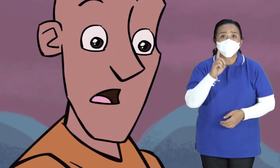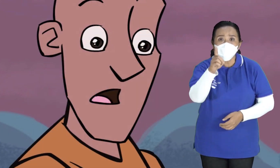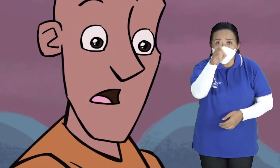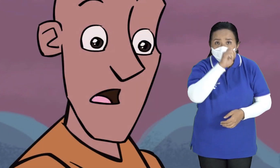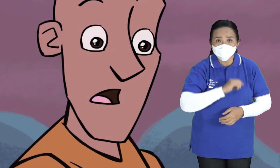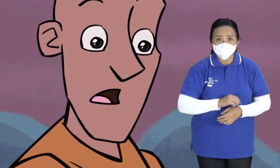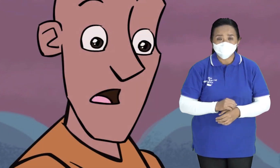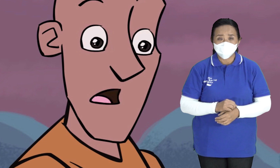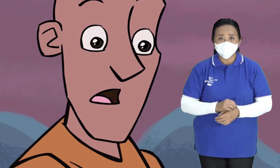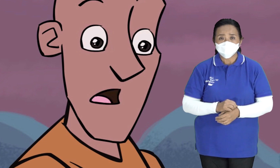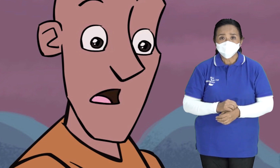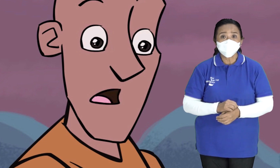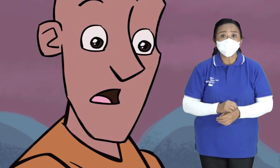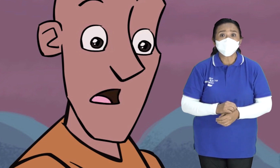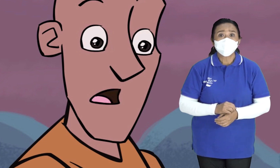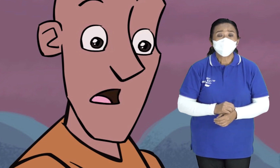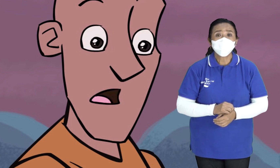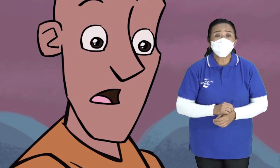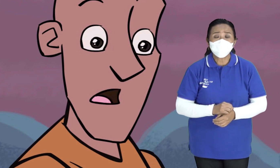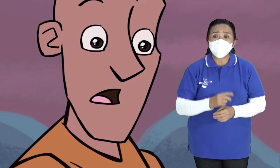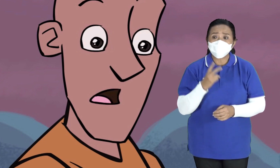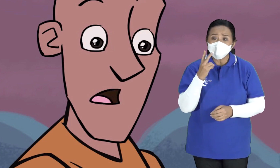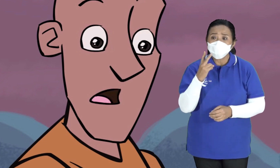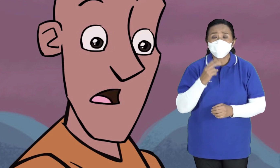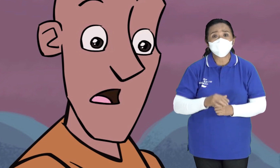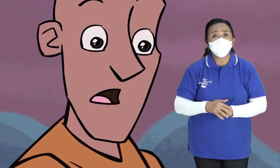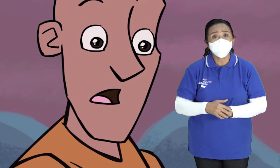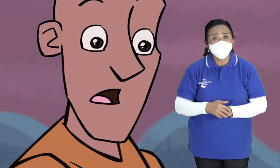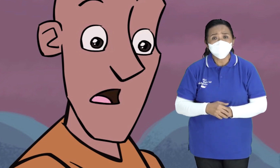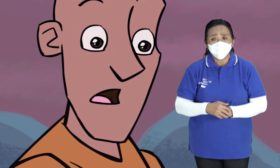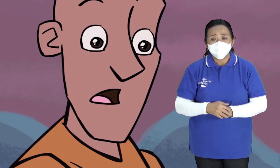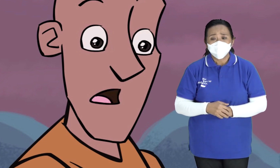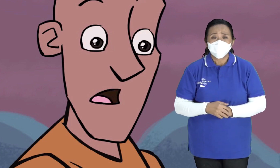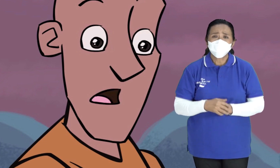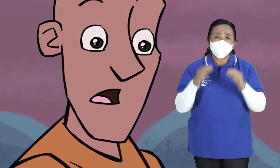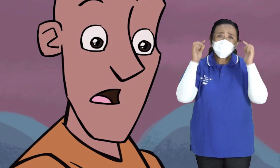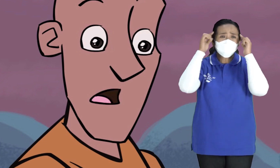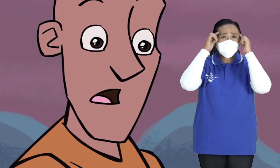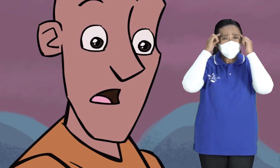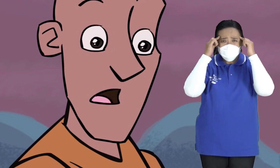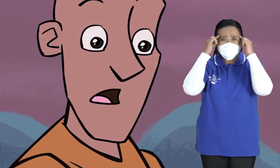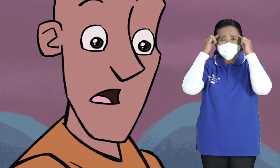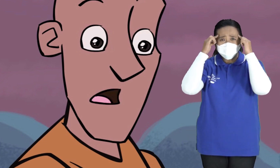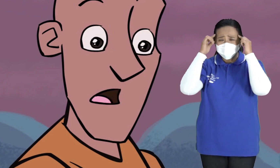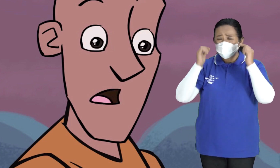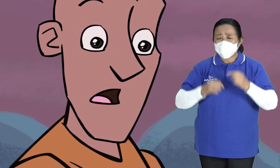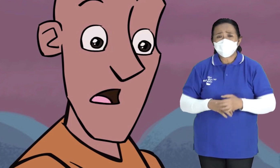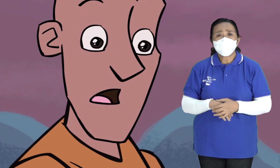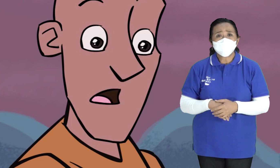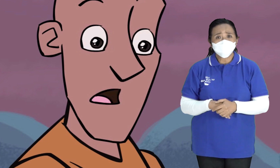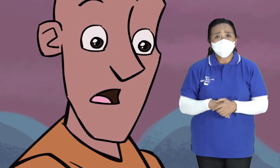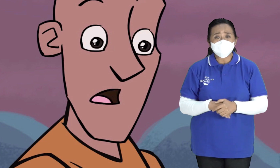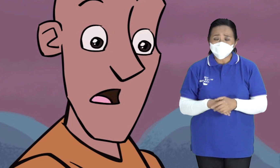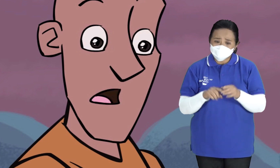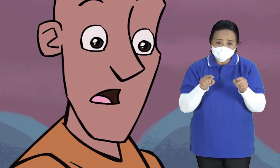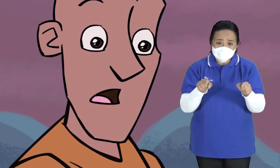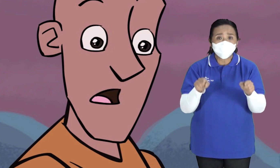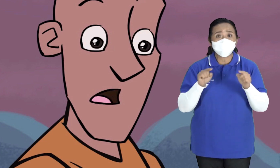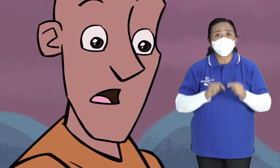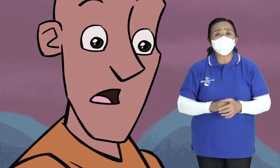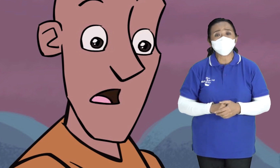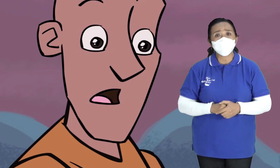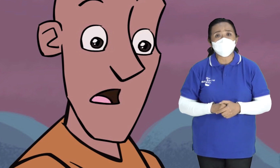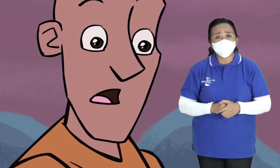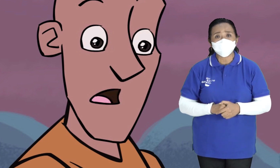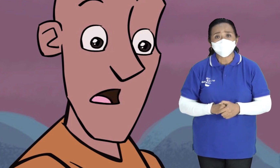Rohmu Dua bagian dari rohmu Aduh gak ngerti ya Apa maksudnya Tapi itu